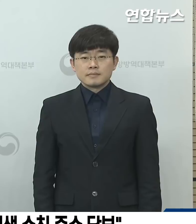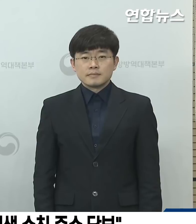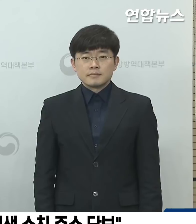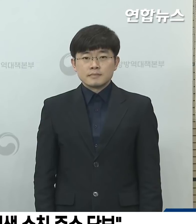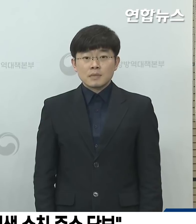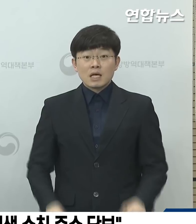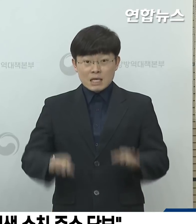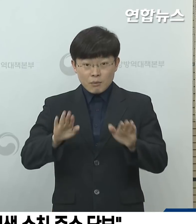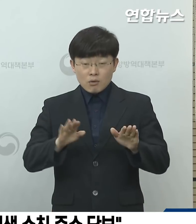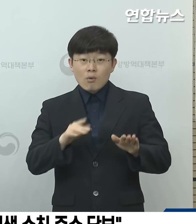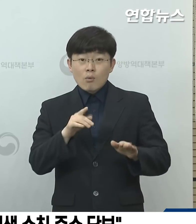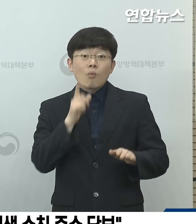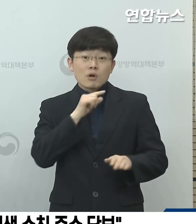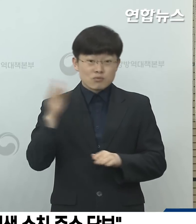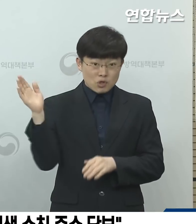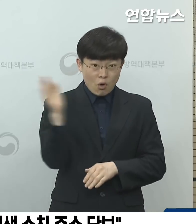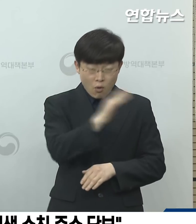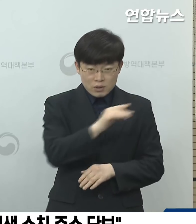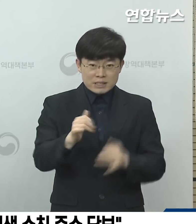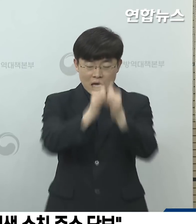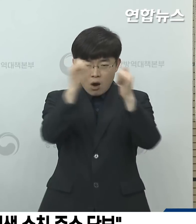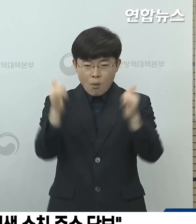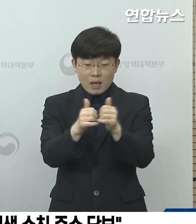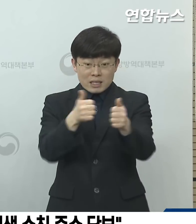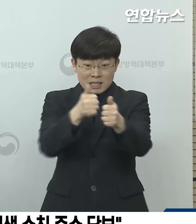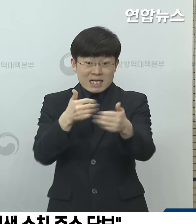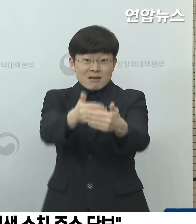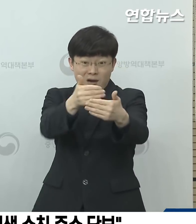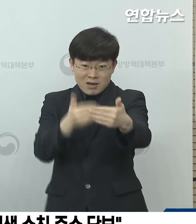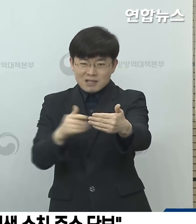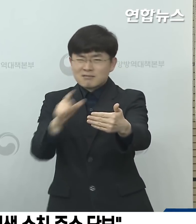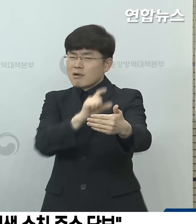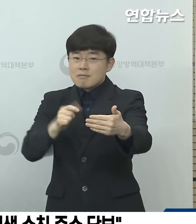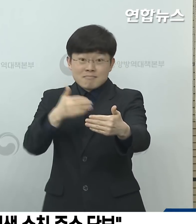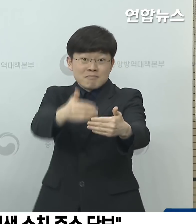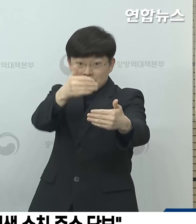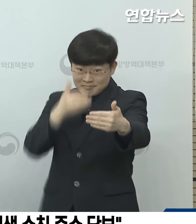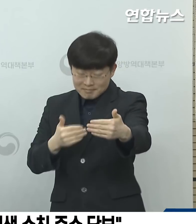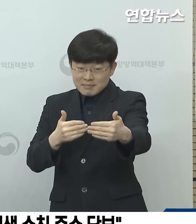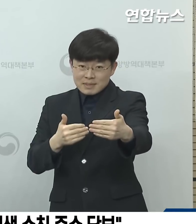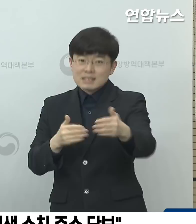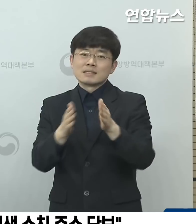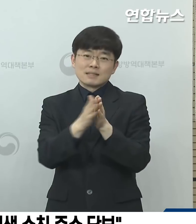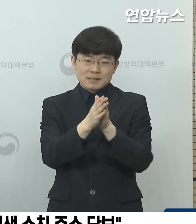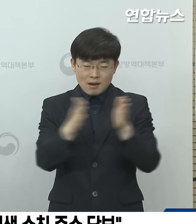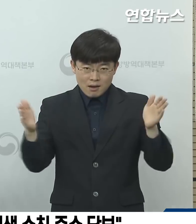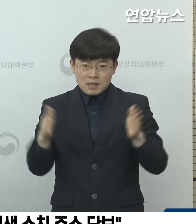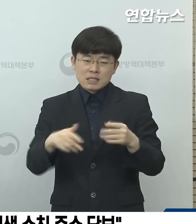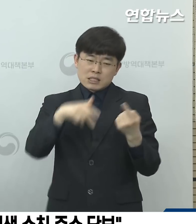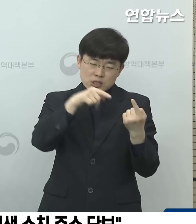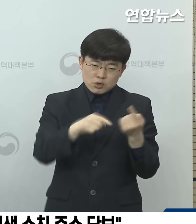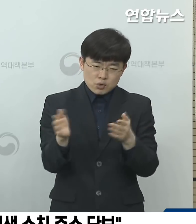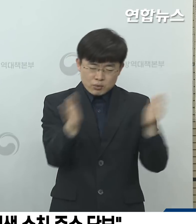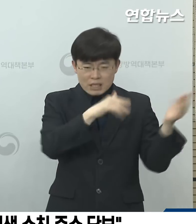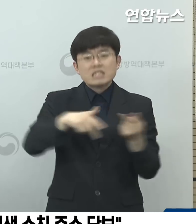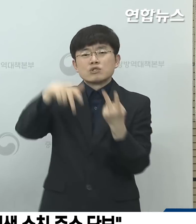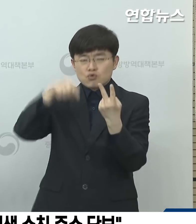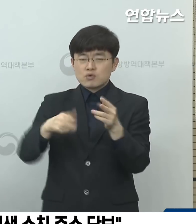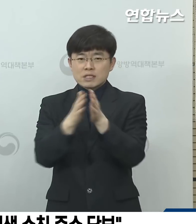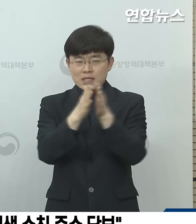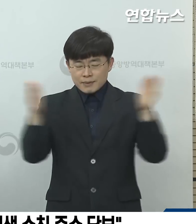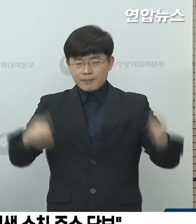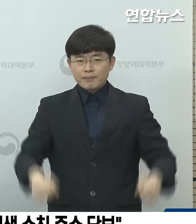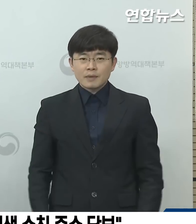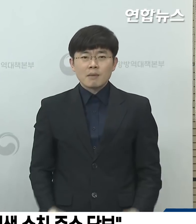이번 주는 사회적 거리 두기 집중 시행의 두 번째 주를 맞이하게 됩니다. 그동안 많은